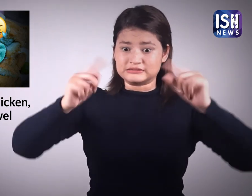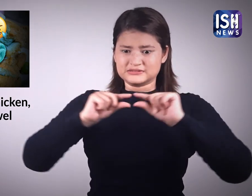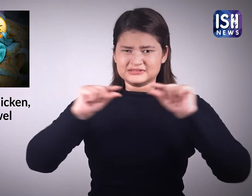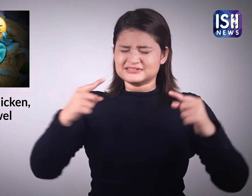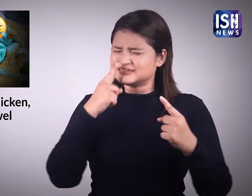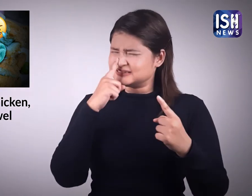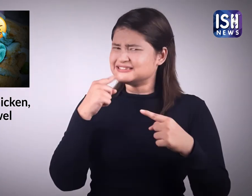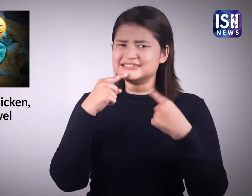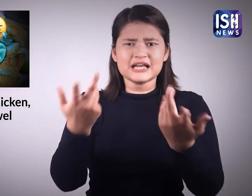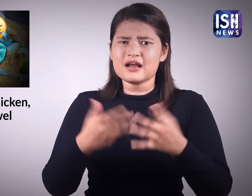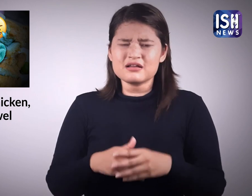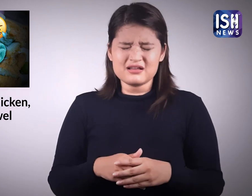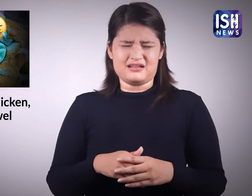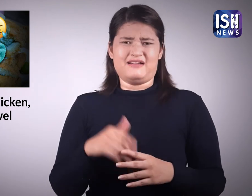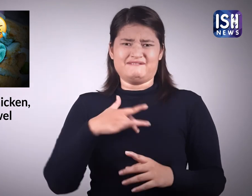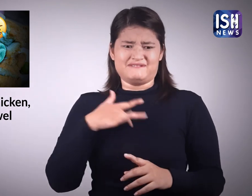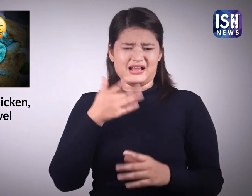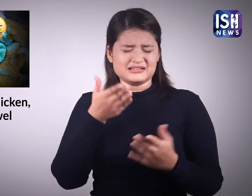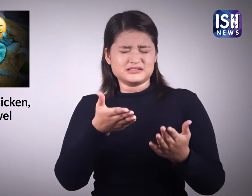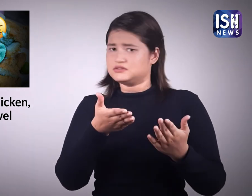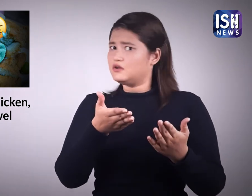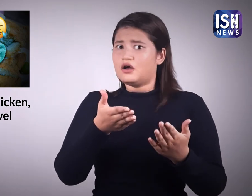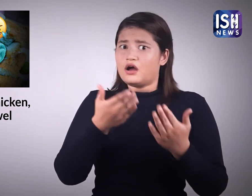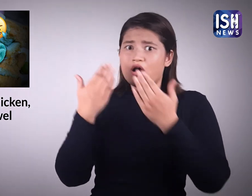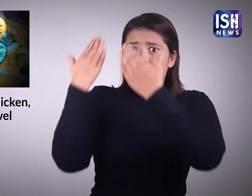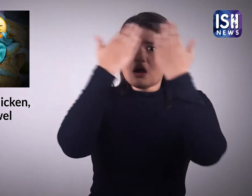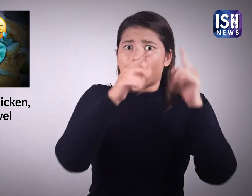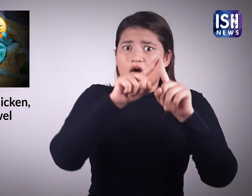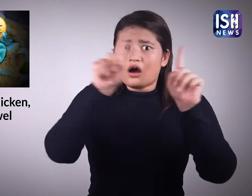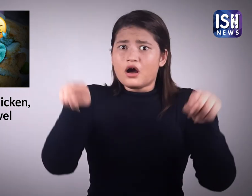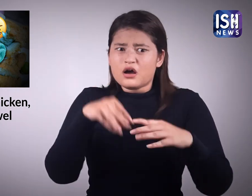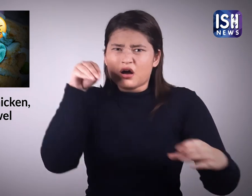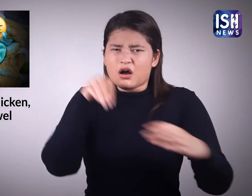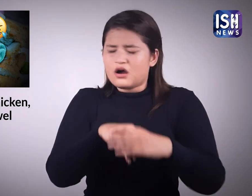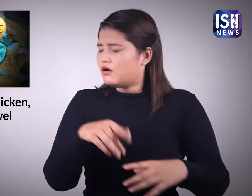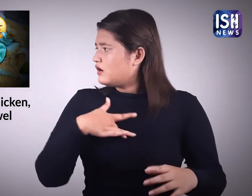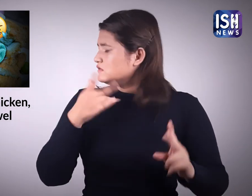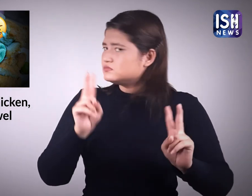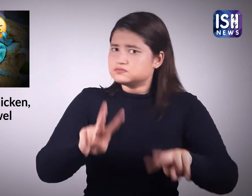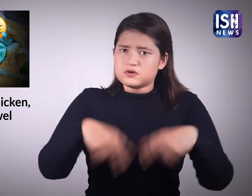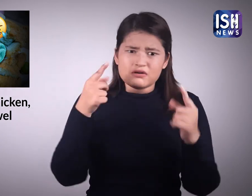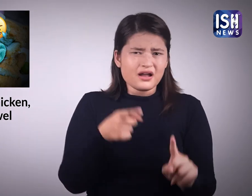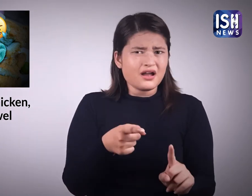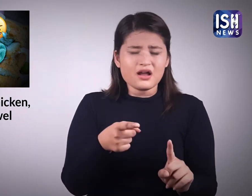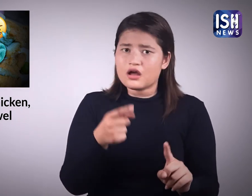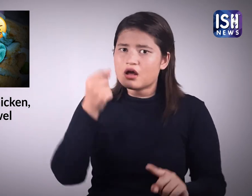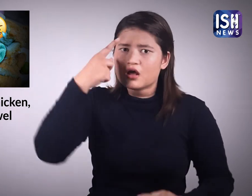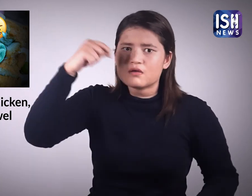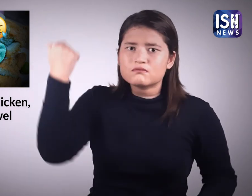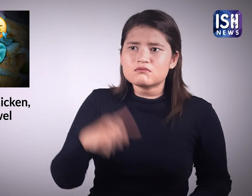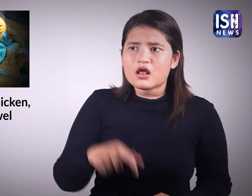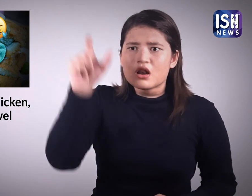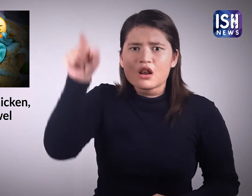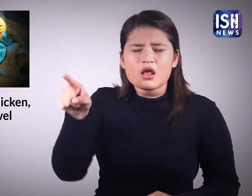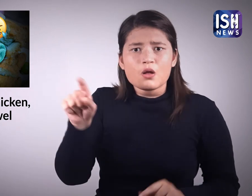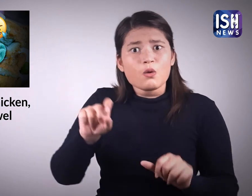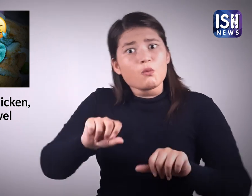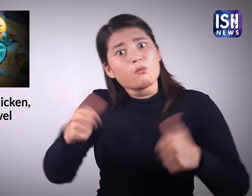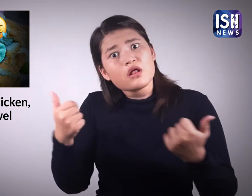उन्होंने इसे कैप्शन देते हुए लिखा मैं इससे हैरान और परेशान हूँ। मुझे समझ में नहीं आ रहा है कि